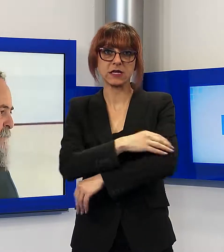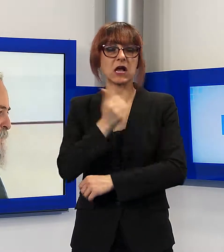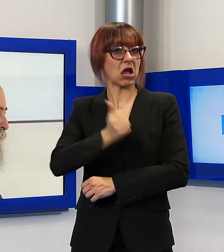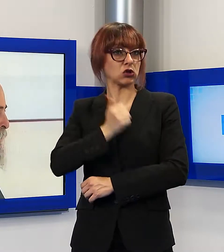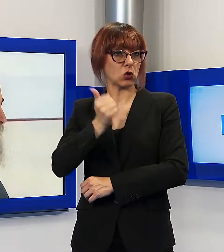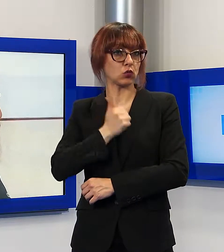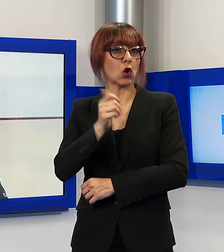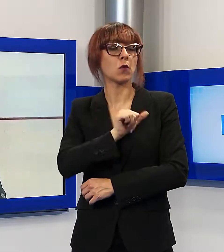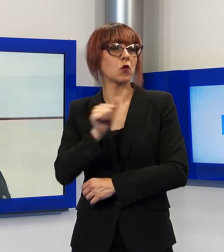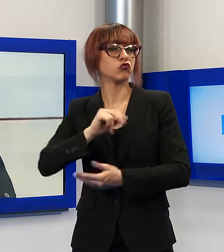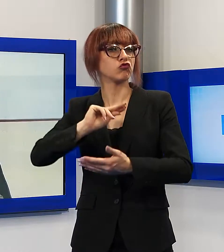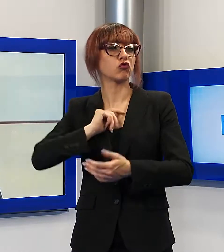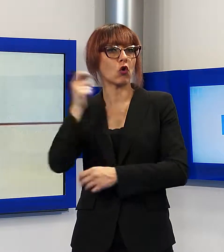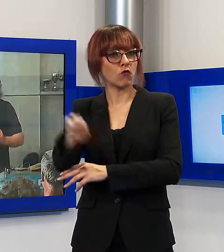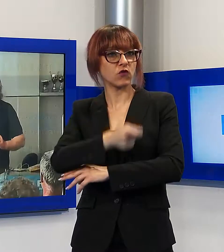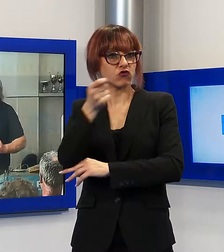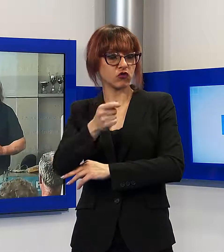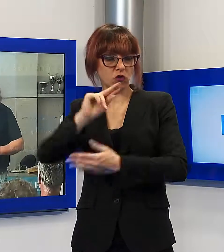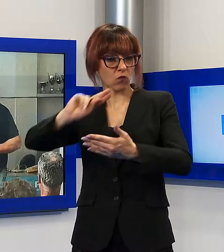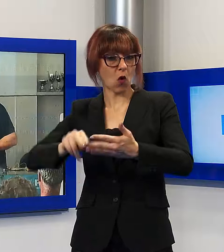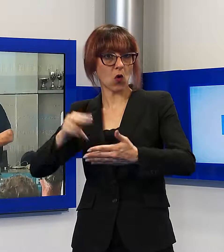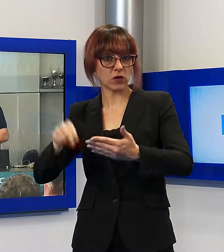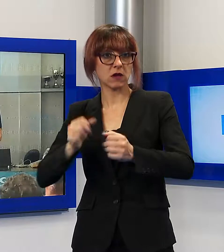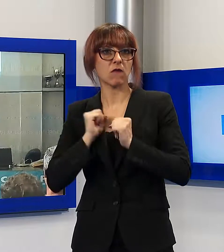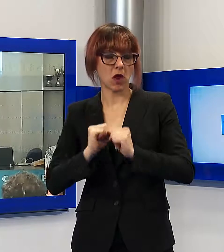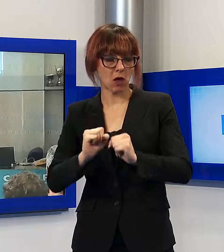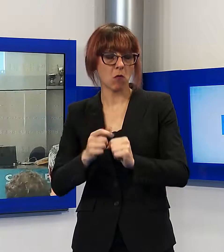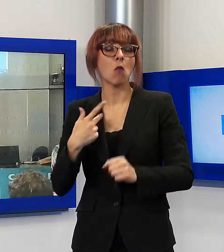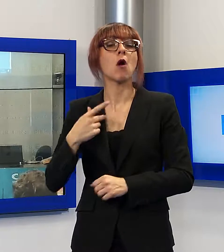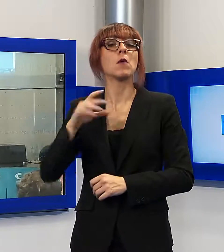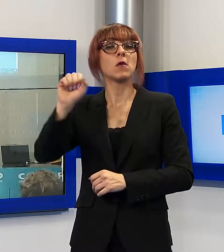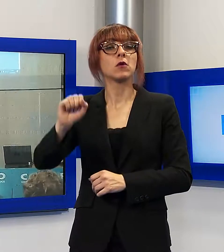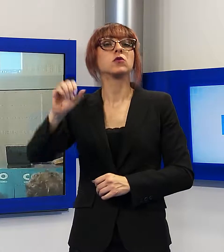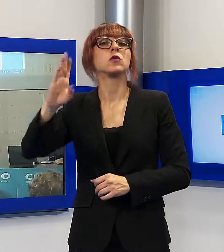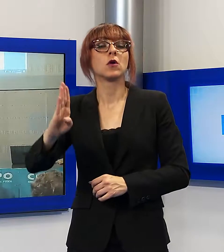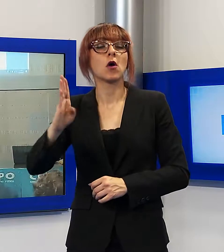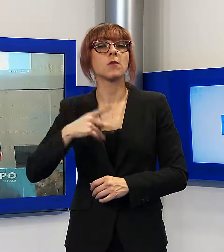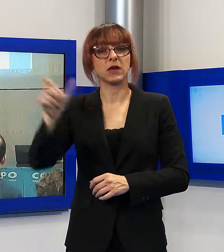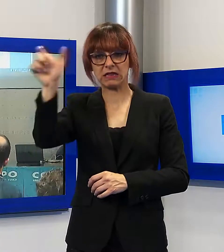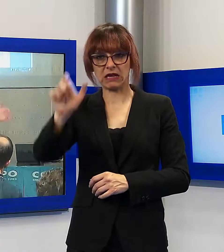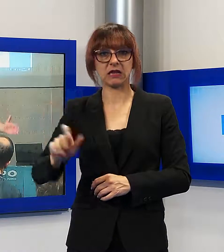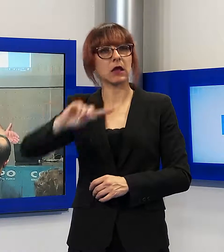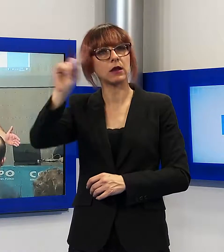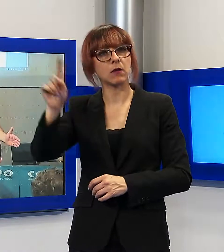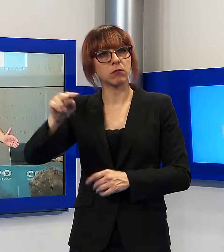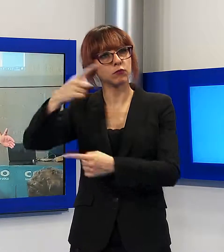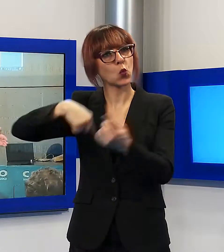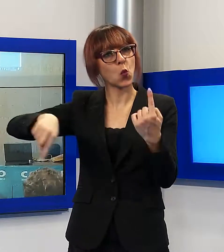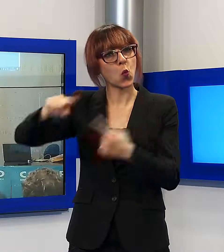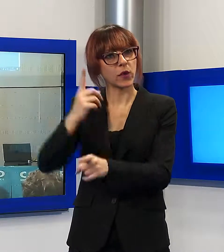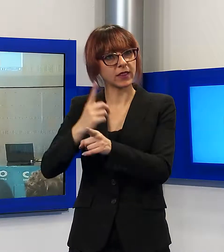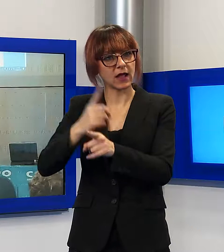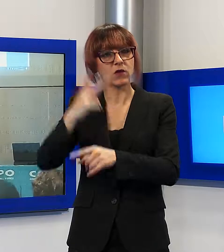soltanto vigili del fuoco operativi, ha fatto tappa a Lucca nella sede di San Marco. L'obiettivo di CONAPO è superare il